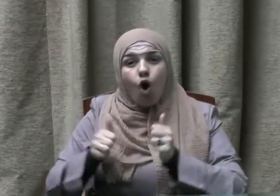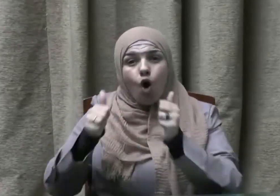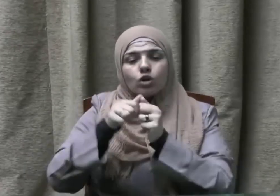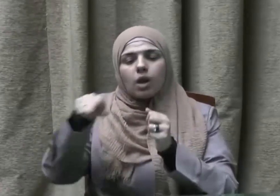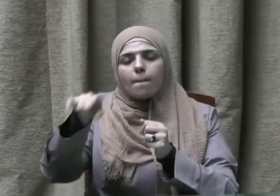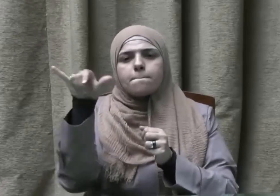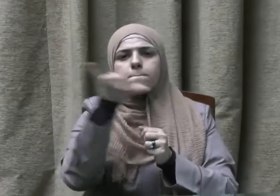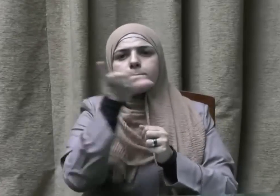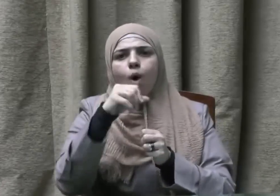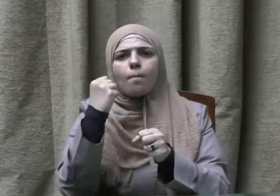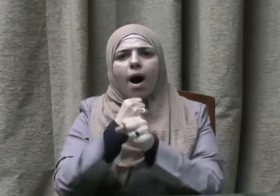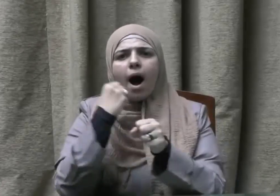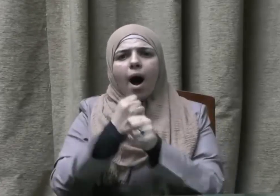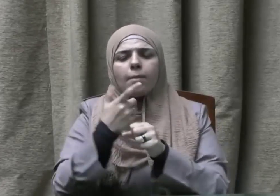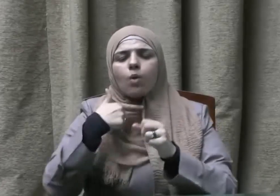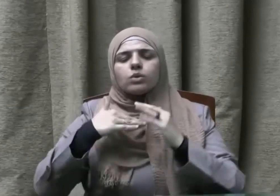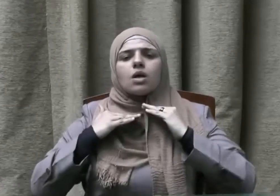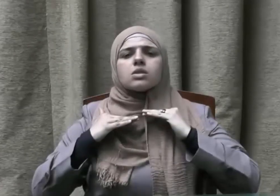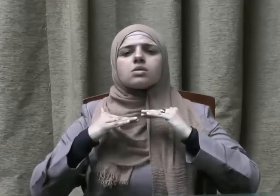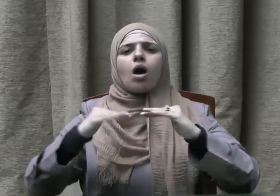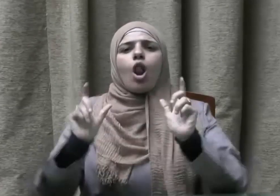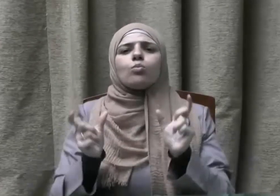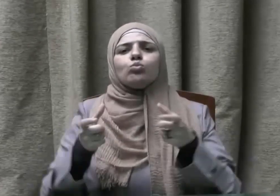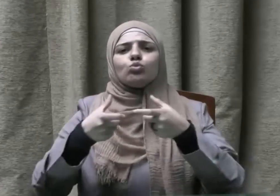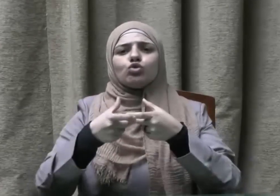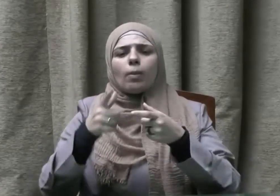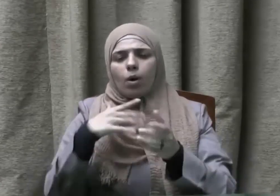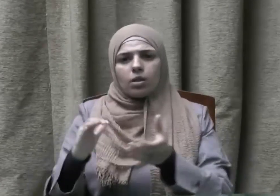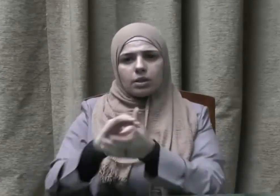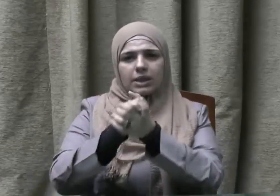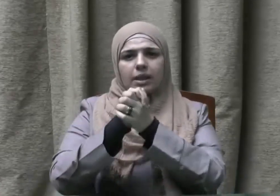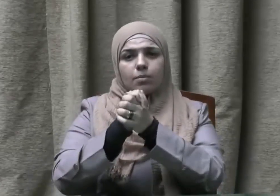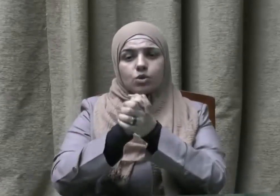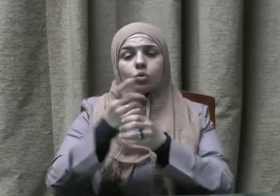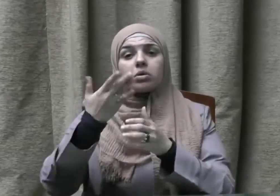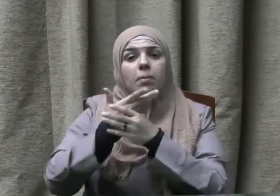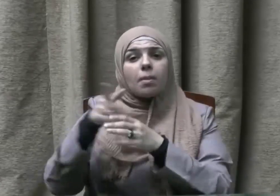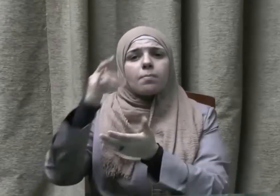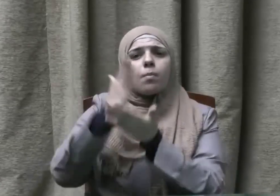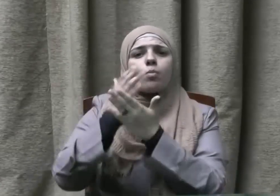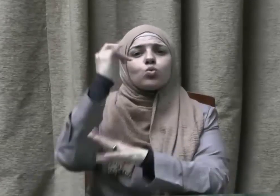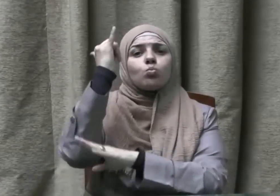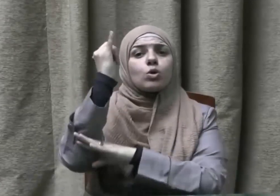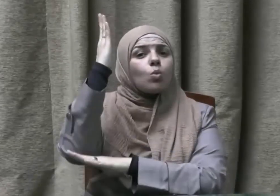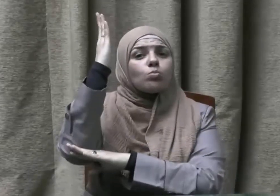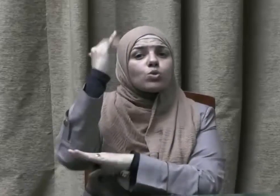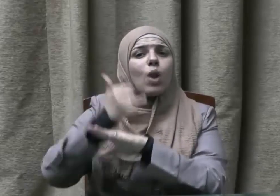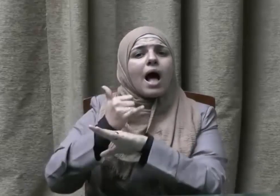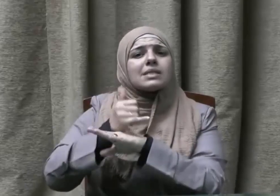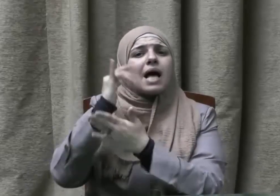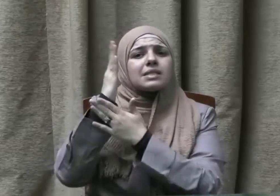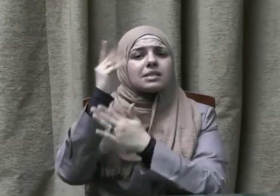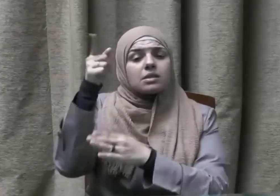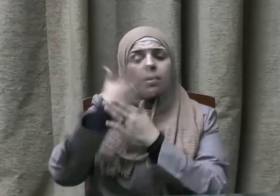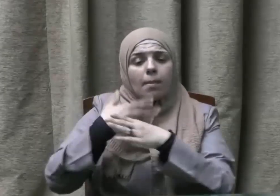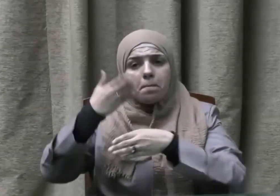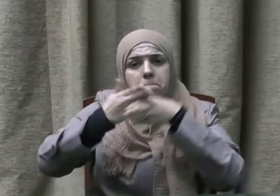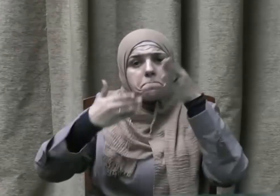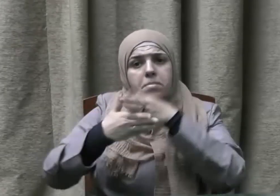فإن للأسرة دورا عظيما في استقرار المجتمع وتماسكه فهي الركيزة